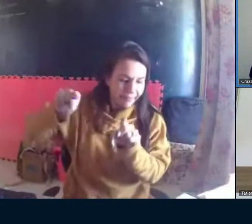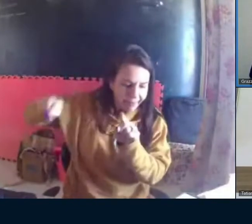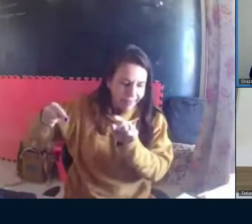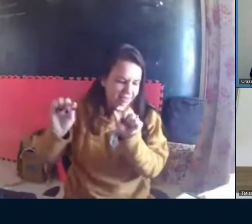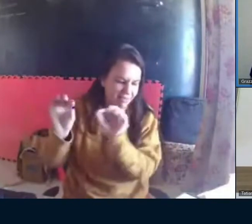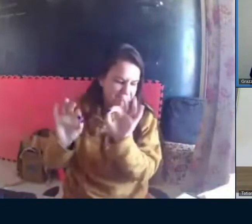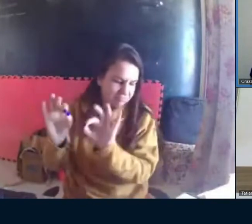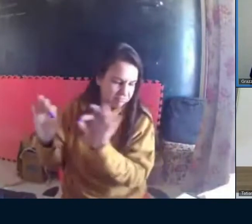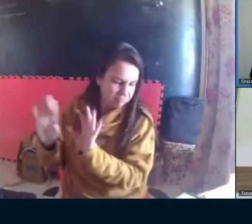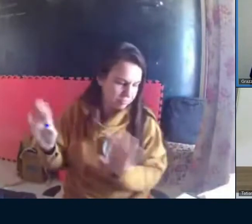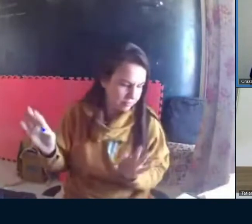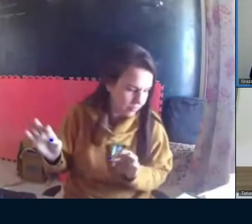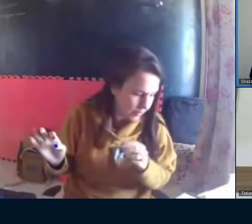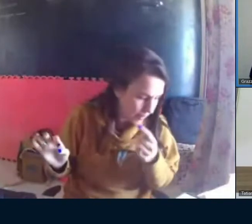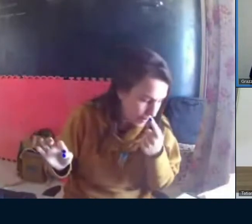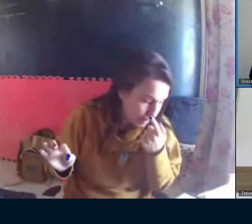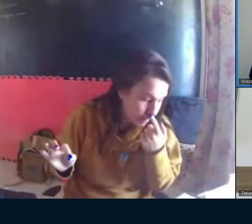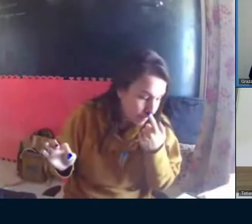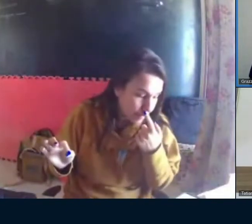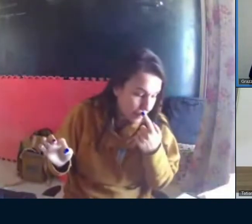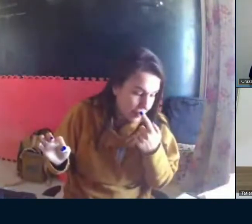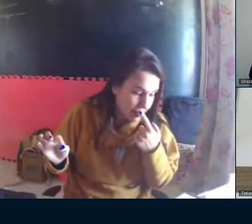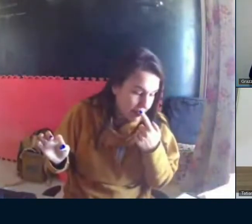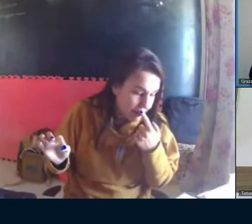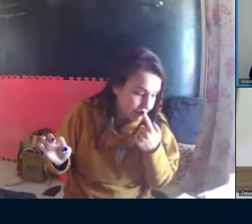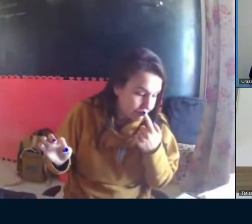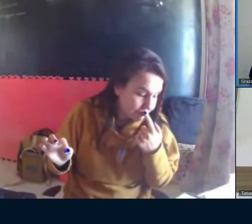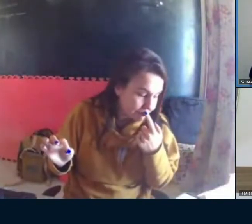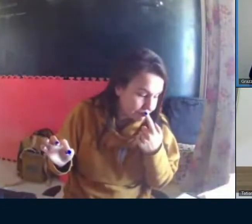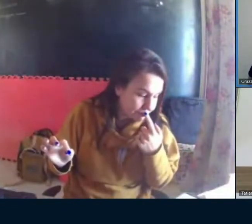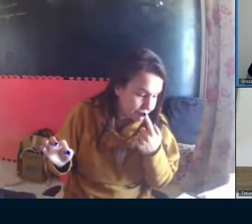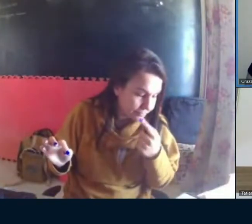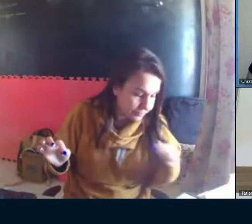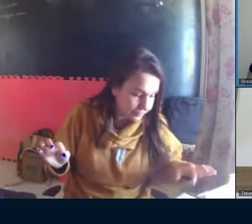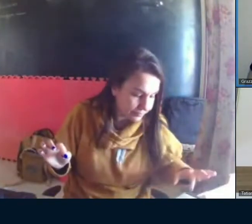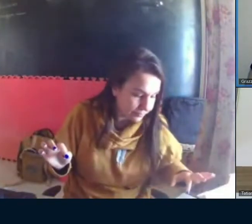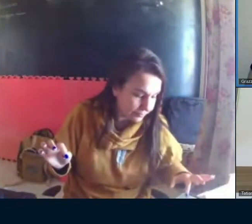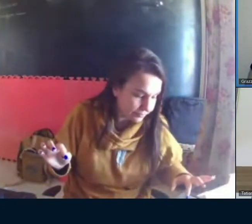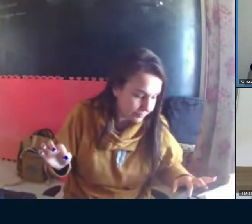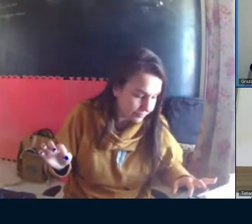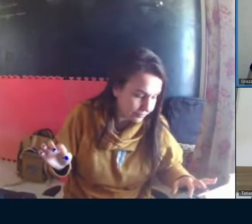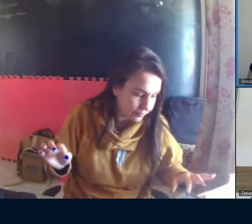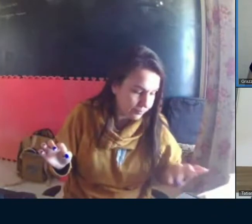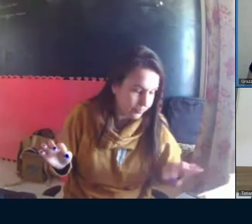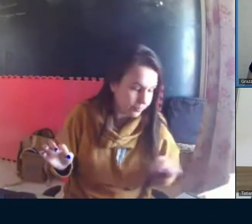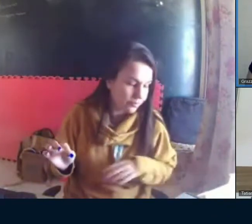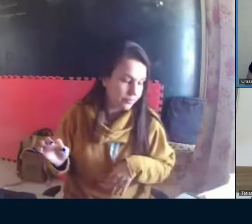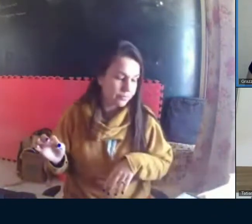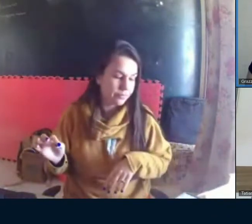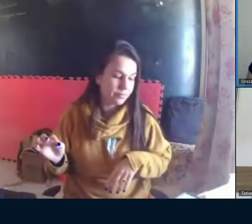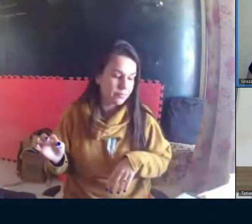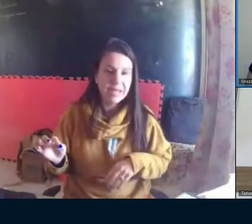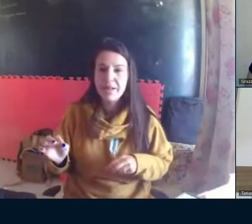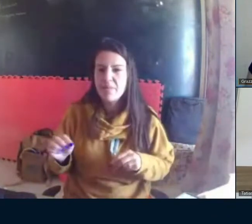visto que nesse ano 2022, com a lei 10.436 de 2002,